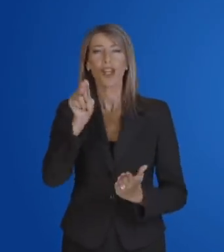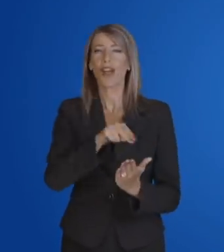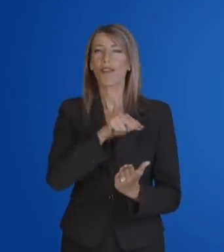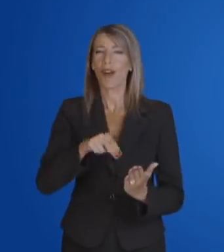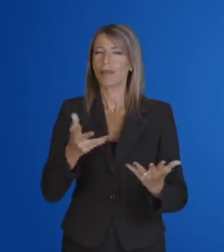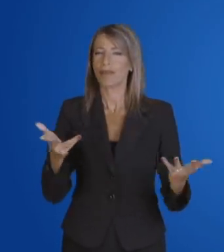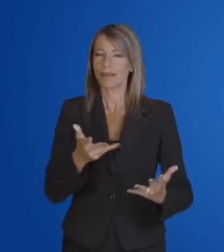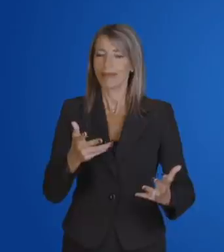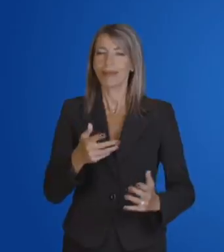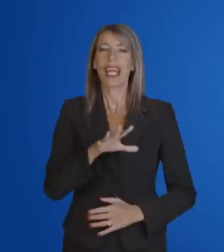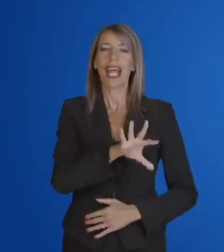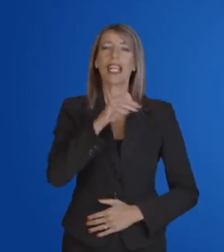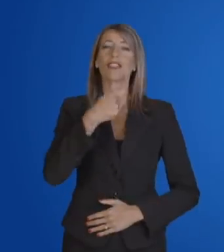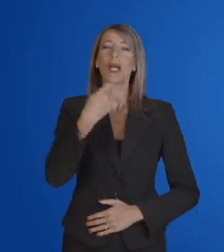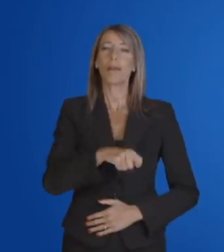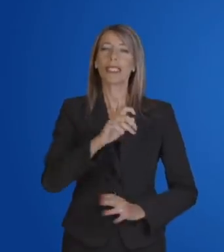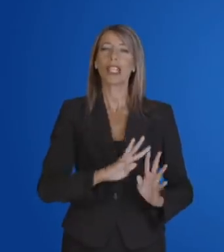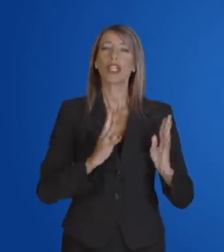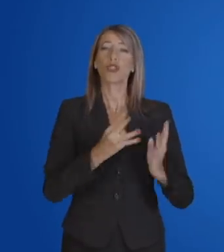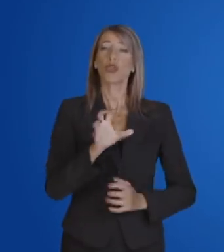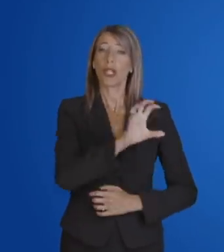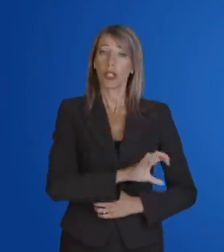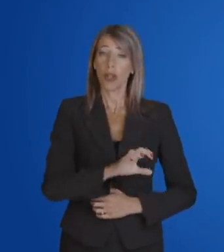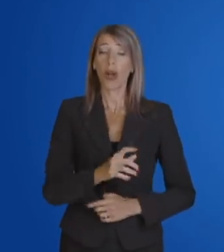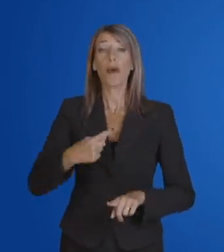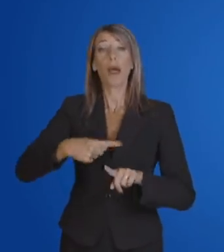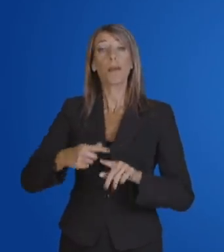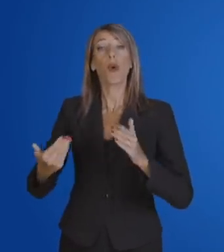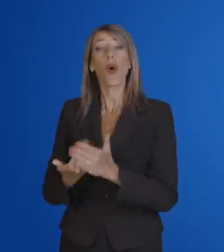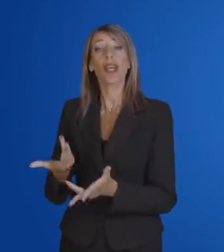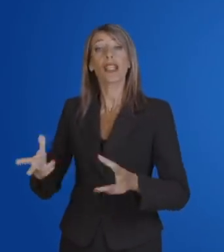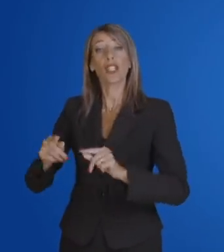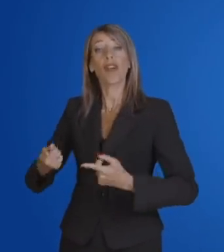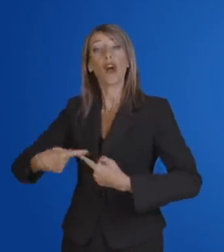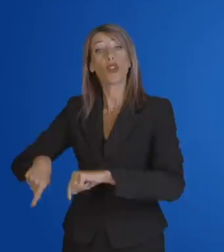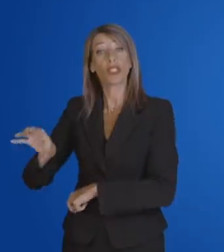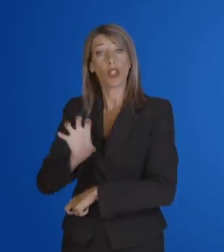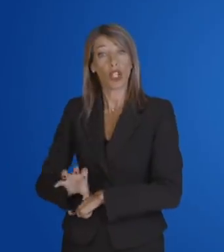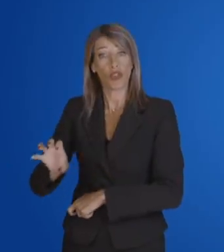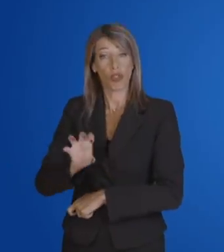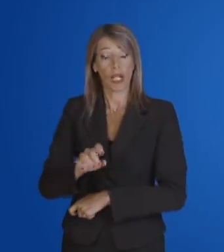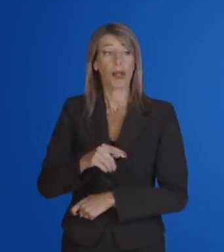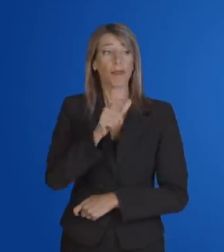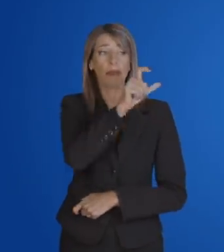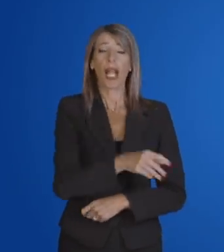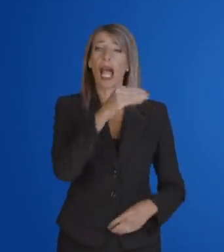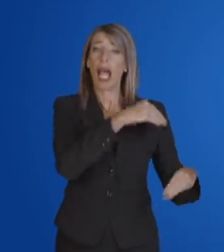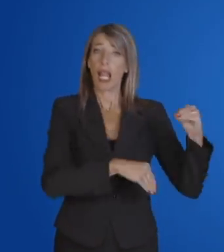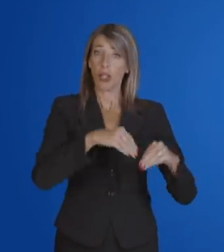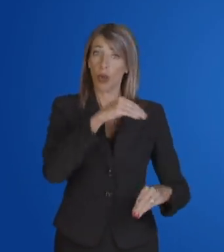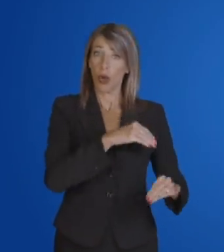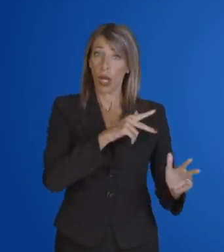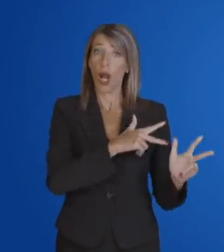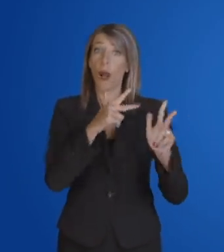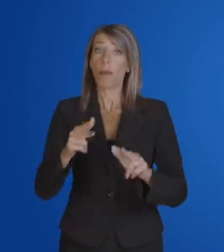'elezione del Presidente della Giunta regionale e per il rinnovo del Consiglio regionale. L'elettore dovrà presentarsi al seggio con un documento